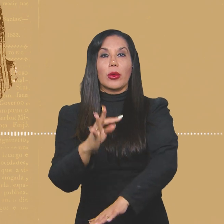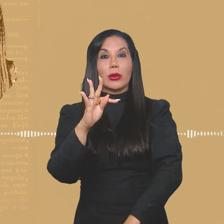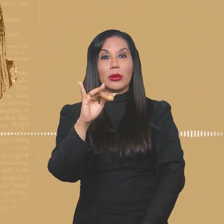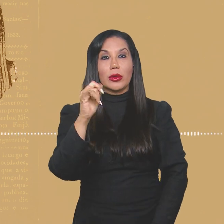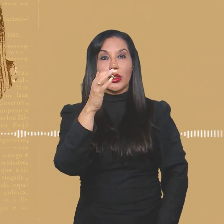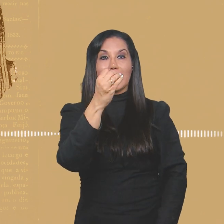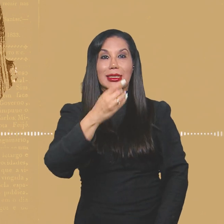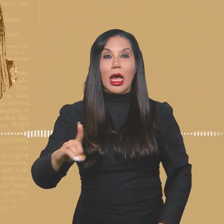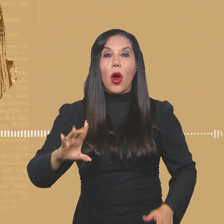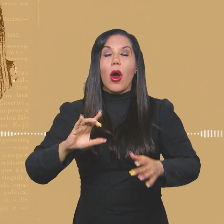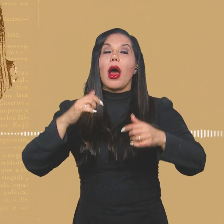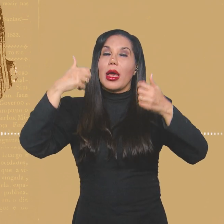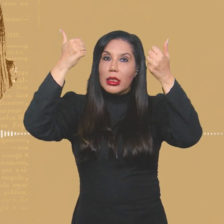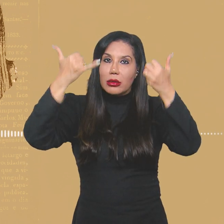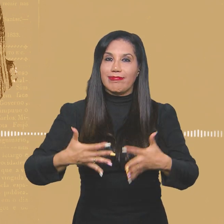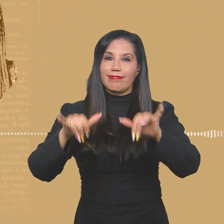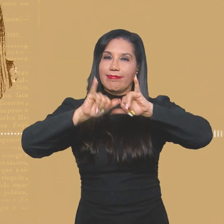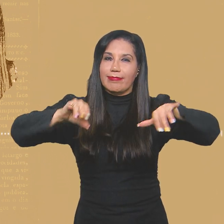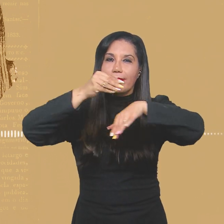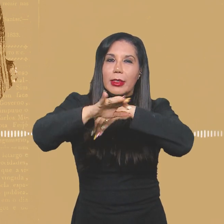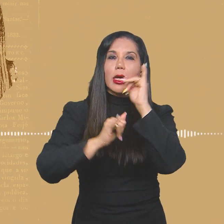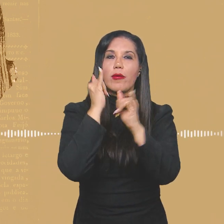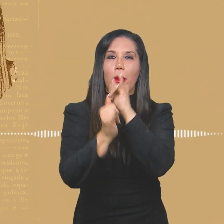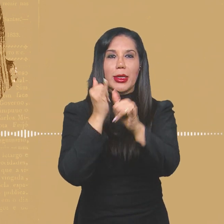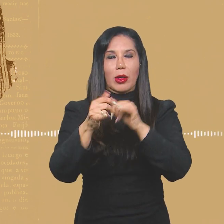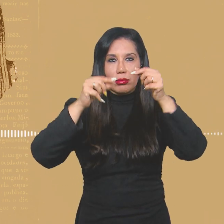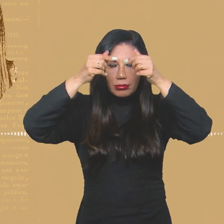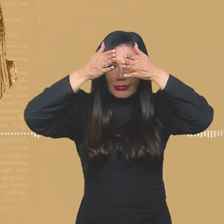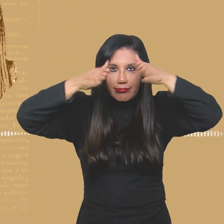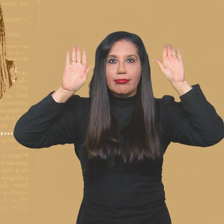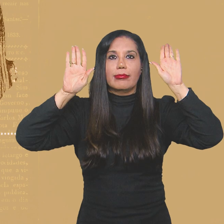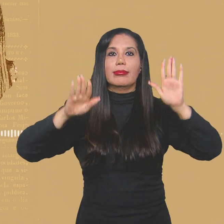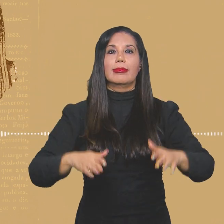Tição está disposta a levantar tais questões.